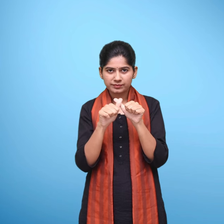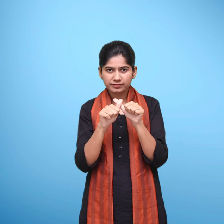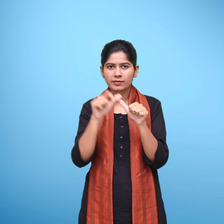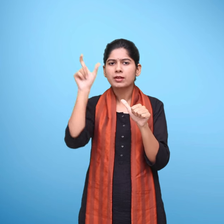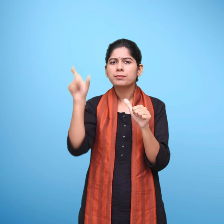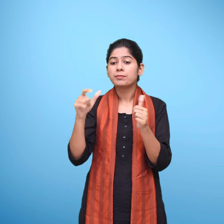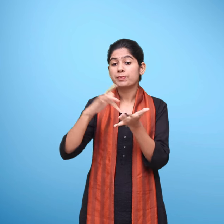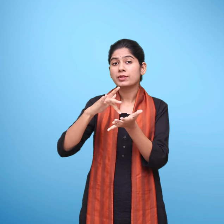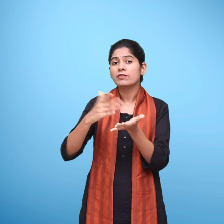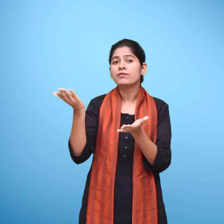कटनी